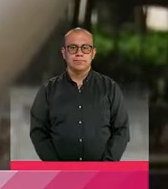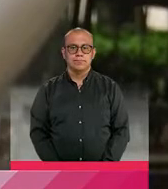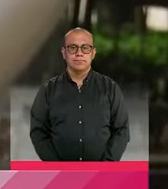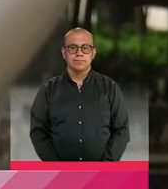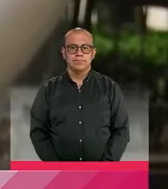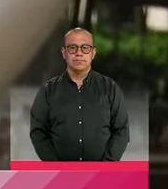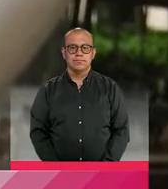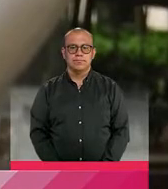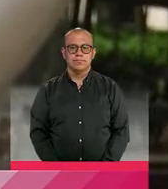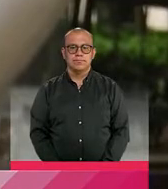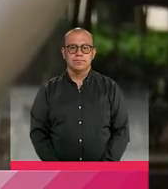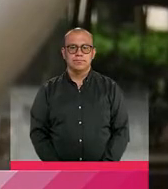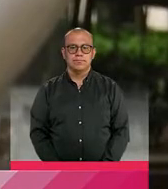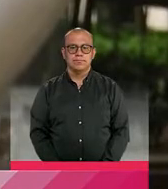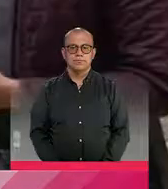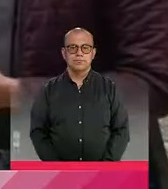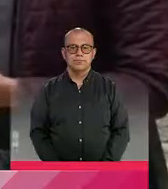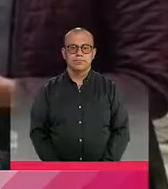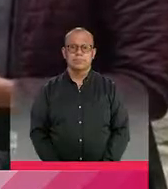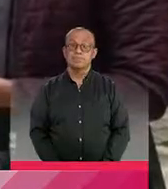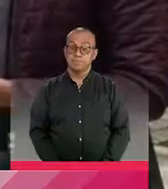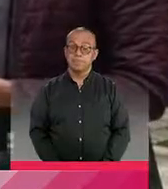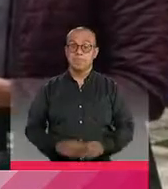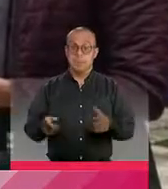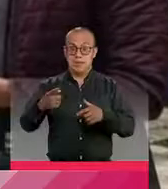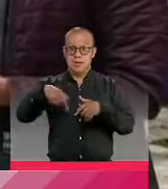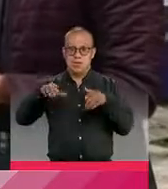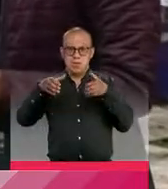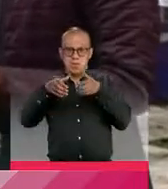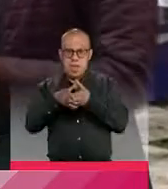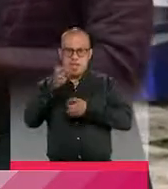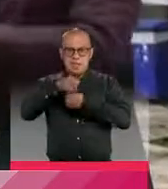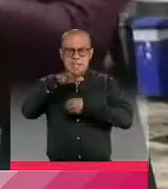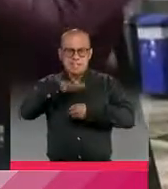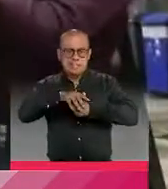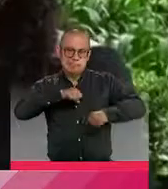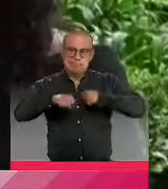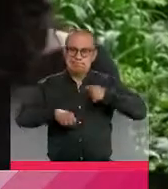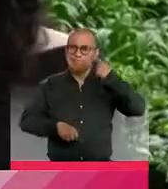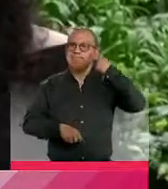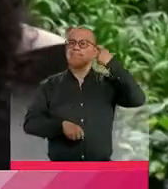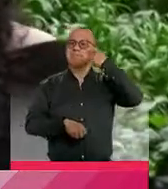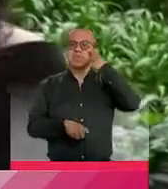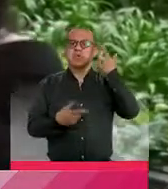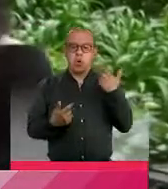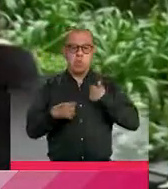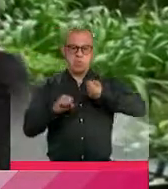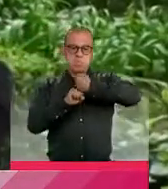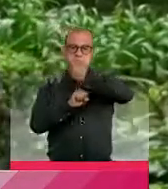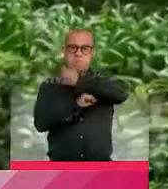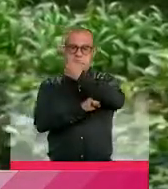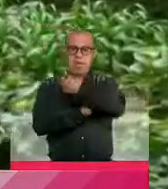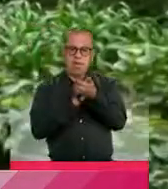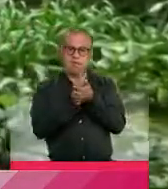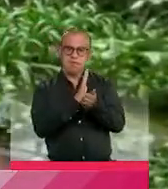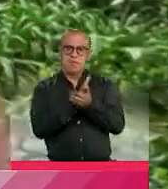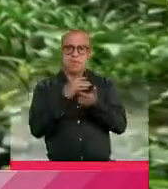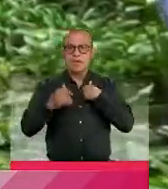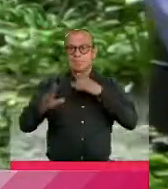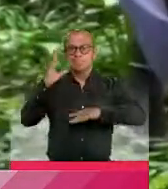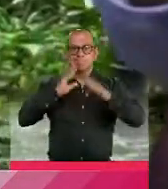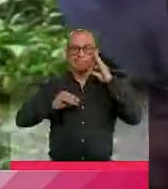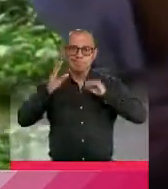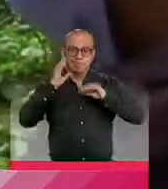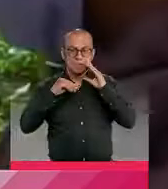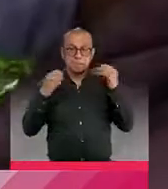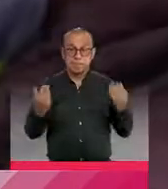reconozca la lengua de señas colombiana. Para ellos, acompañar al distrito ha sido un reto que les ha permitido fortalecer sus habilidades y experiencia.